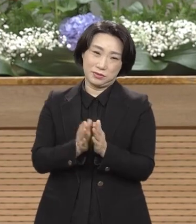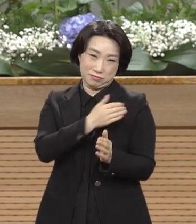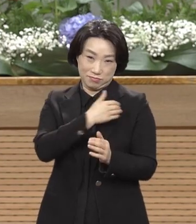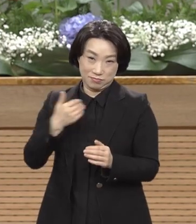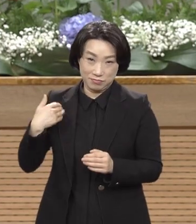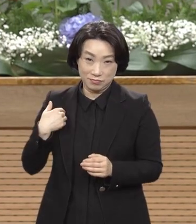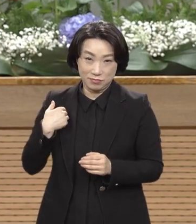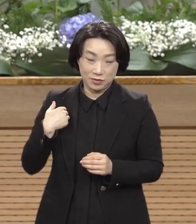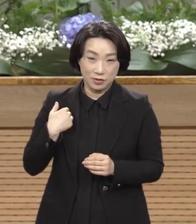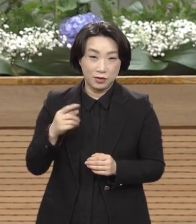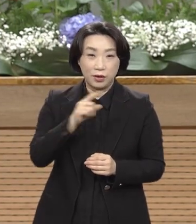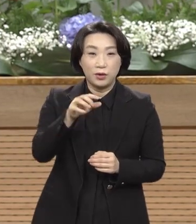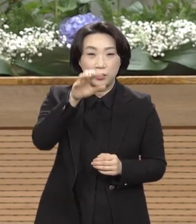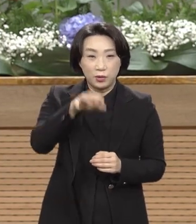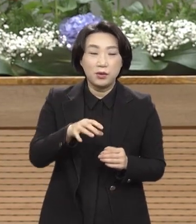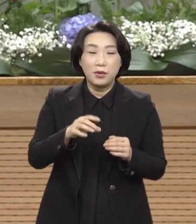무소 전등하시다.